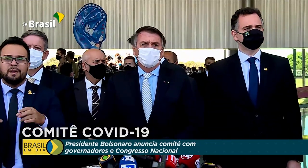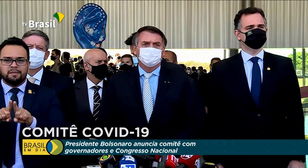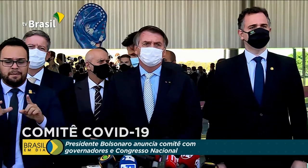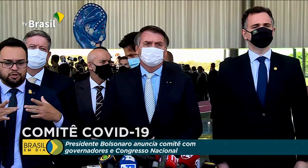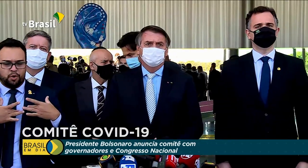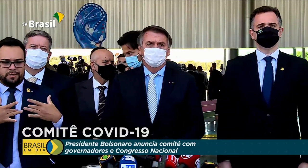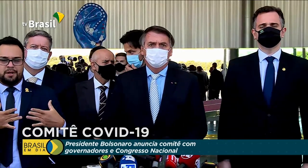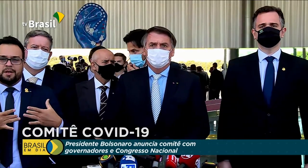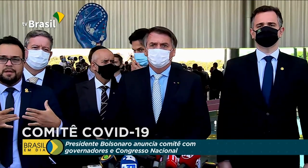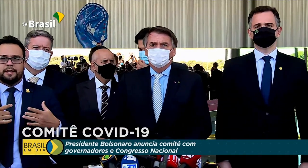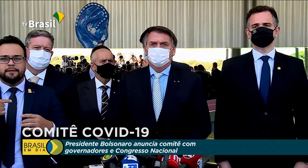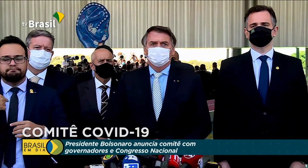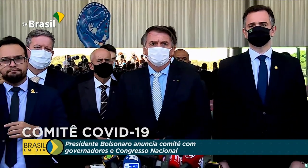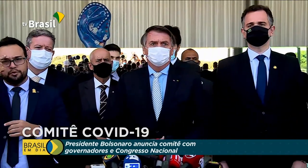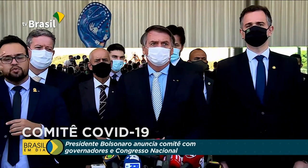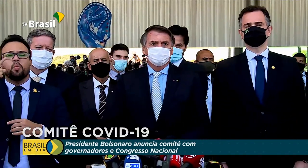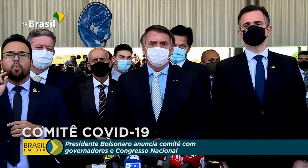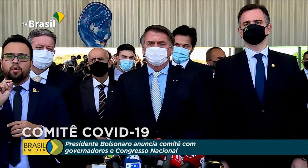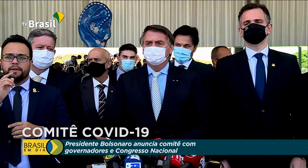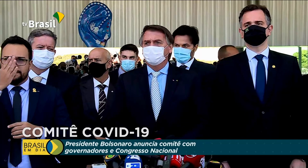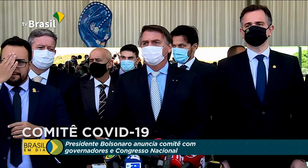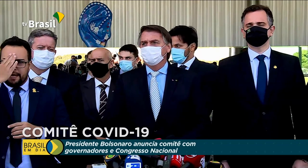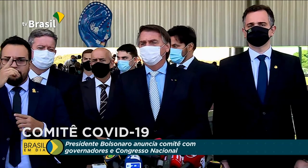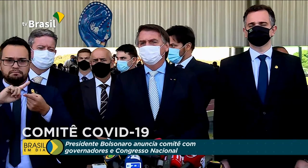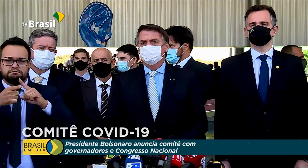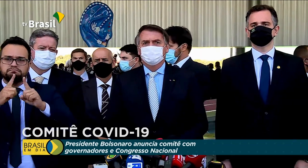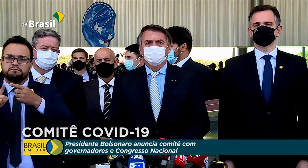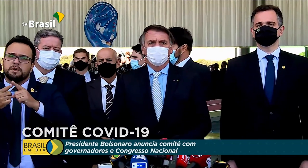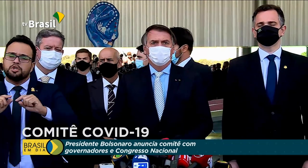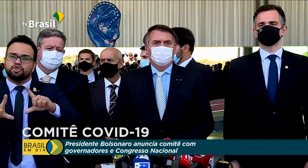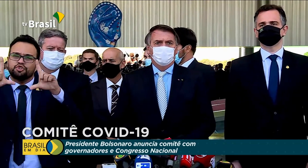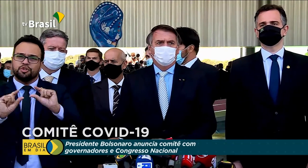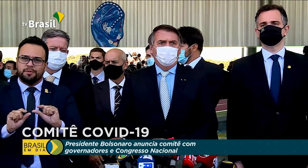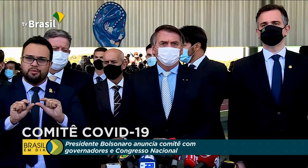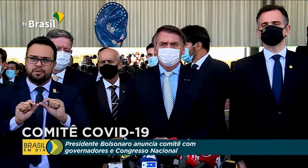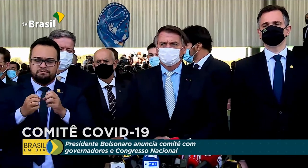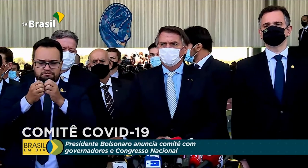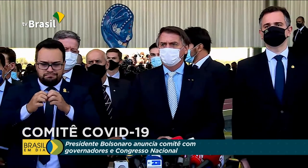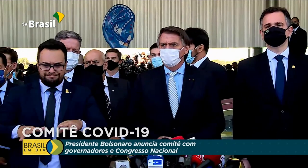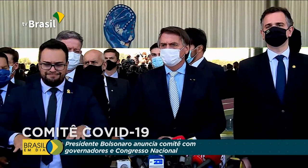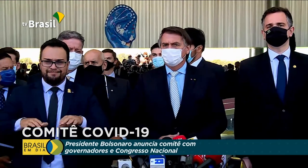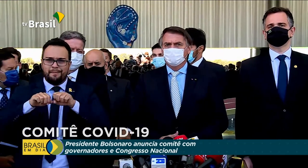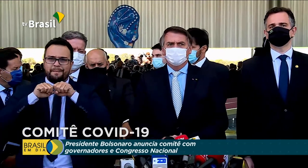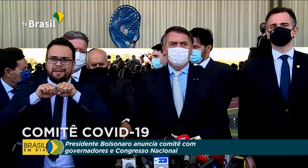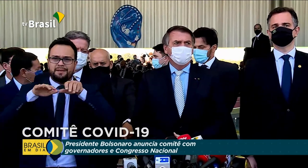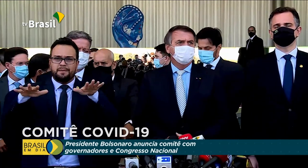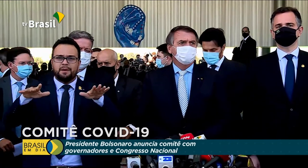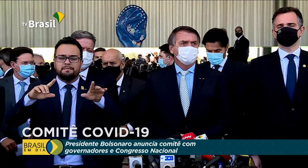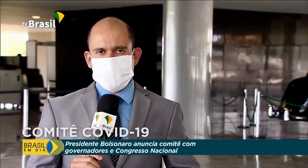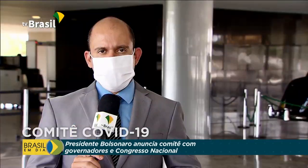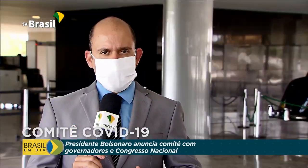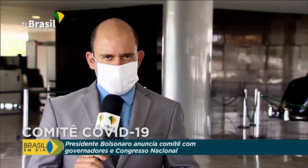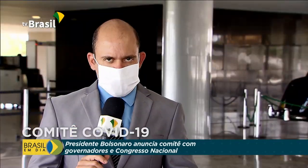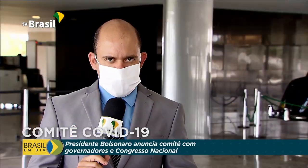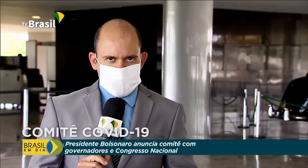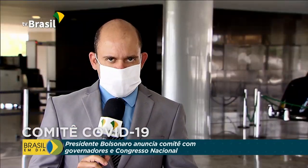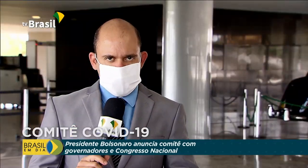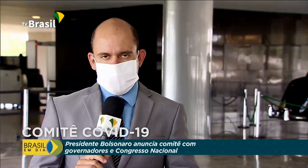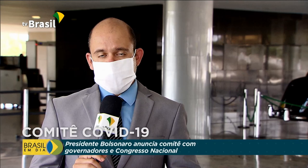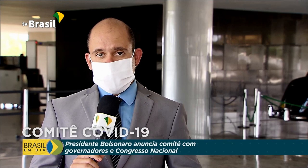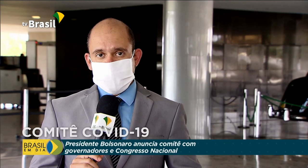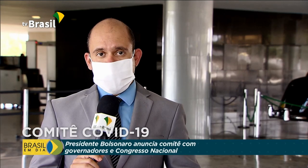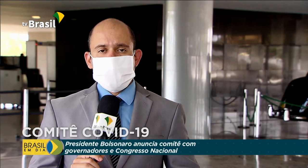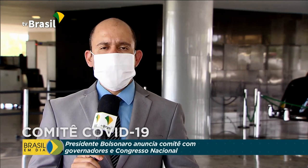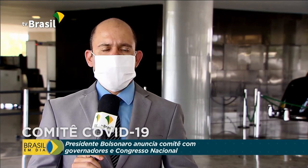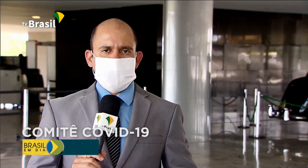minimizarmos os efeitos da pandemia, a vida em primeiro lugar. O presidente